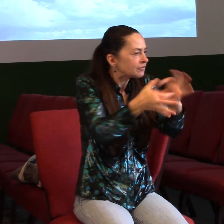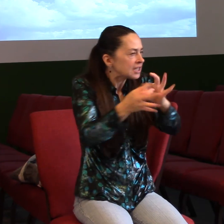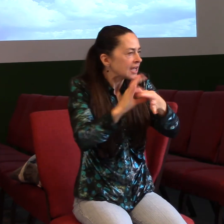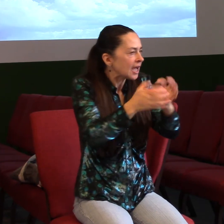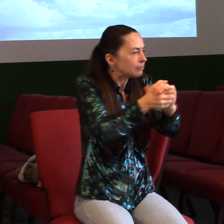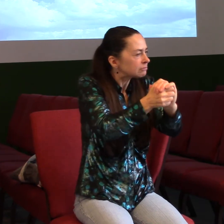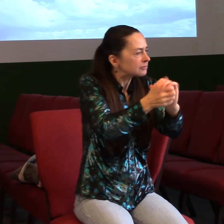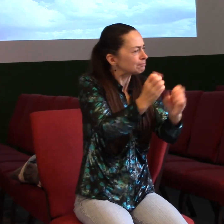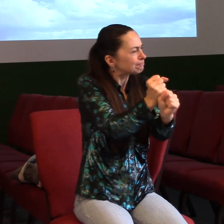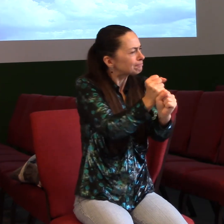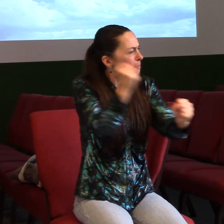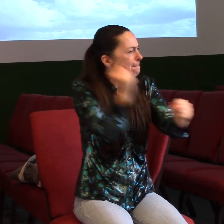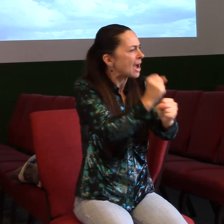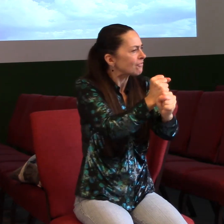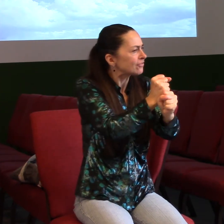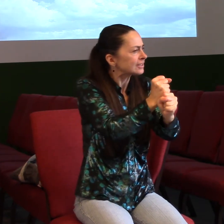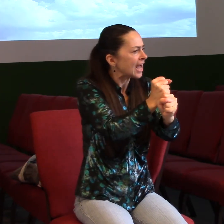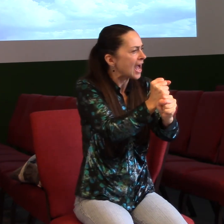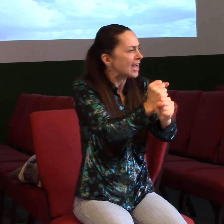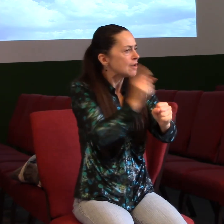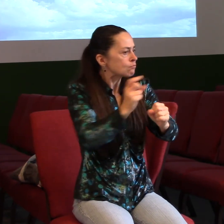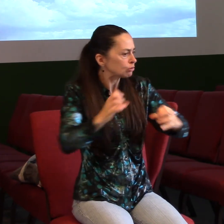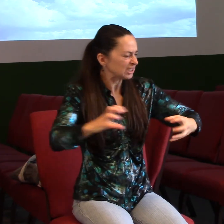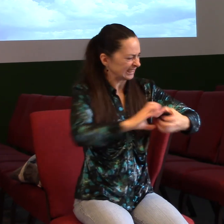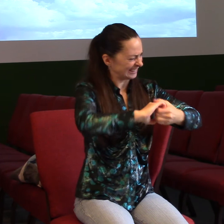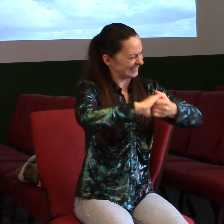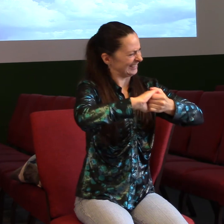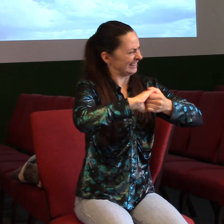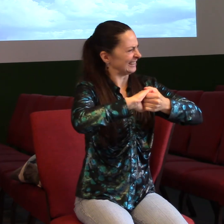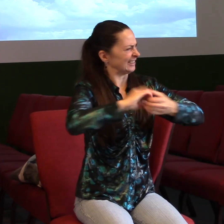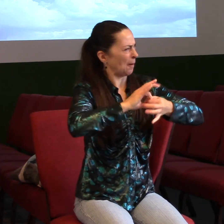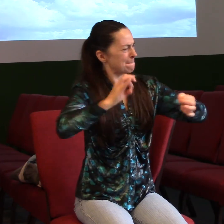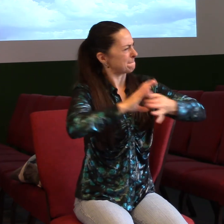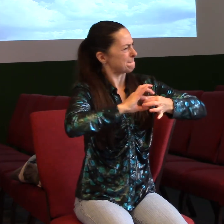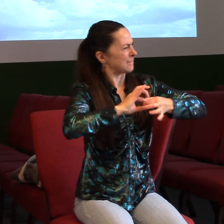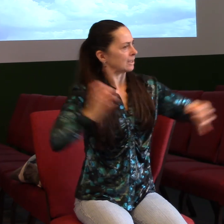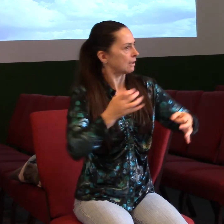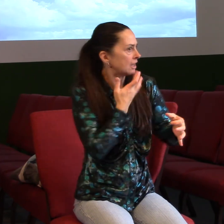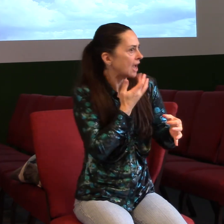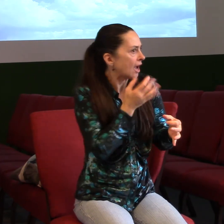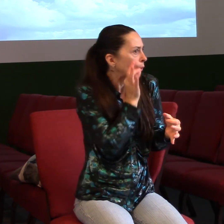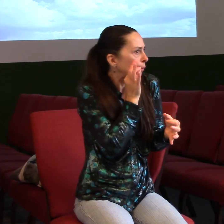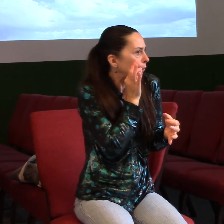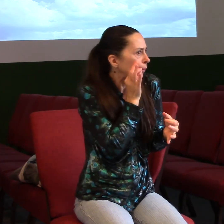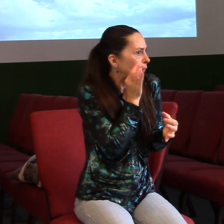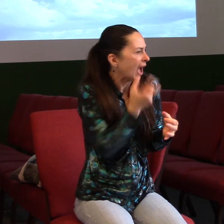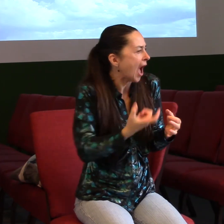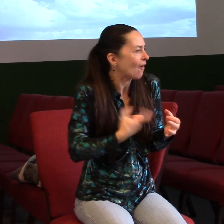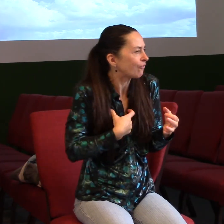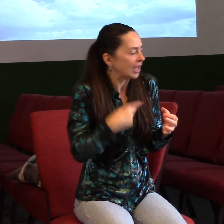tak to tam na ně muselo naběhnout hromada lidí, aby je roztrhli. A bylo to skoro nemožné. A to je takový krásný obraz toho, co